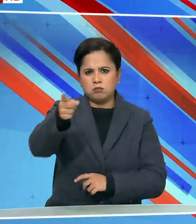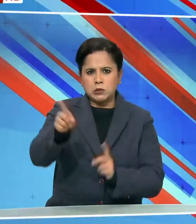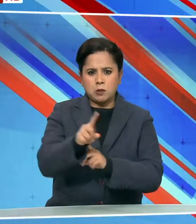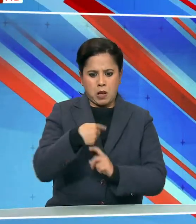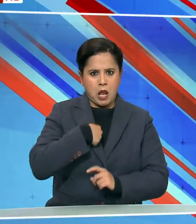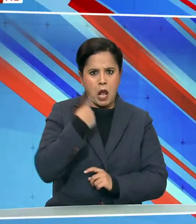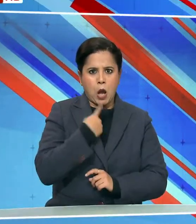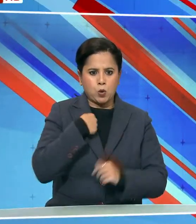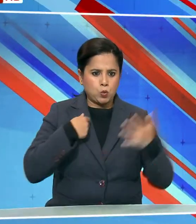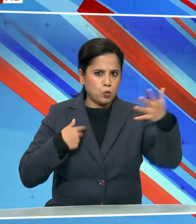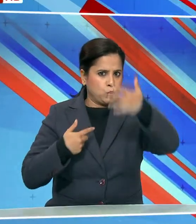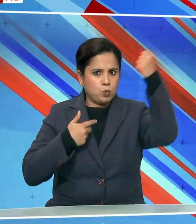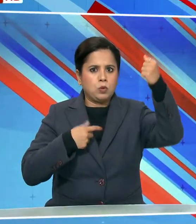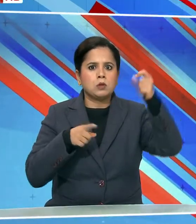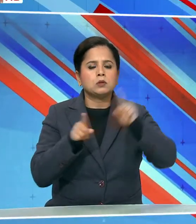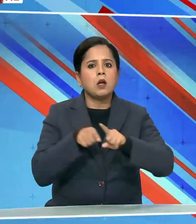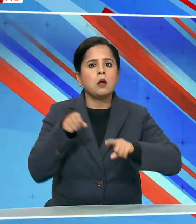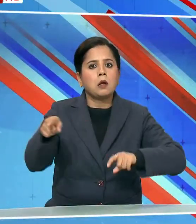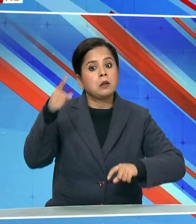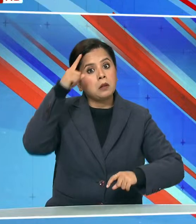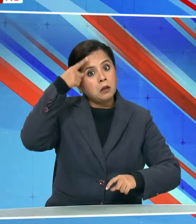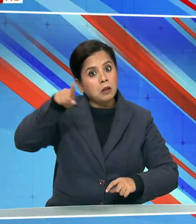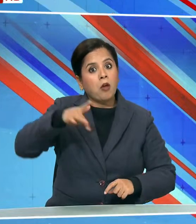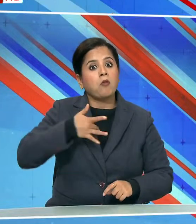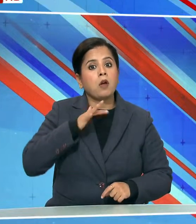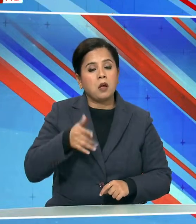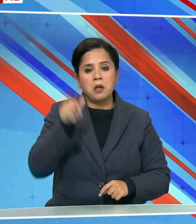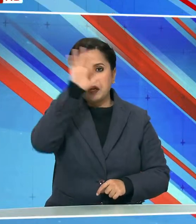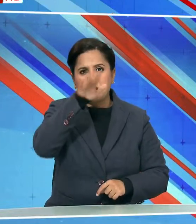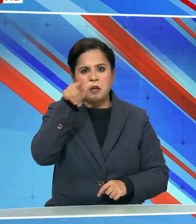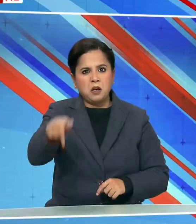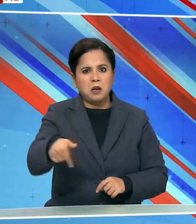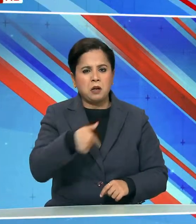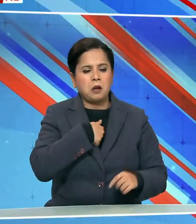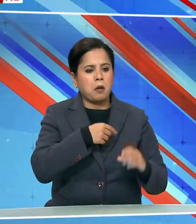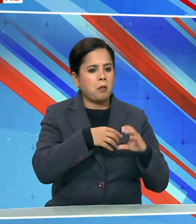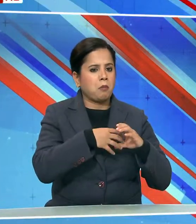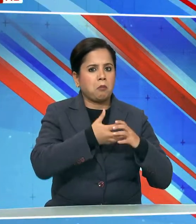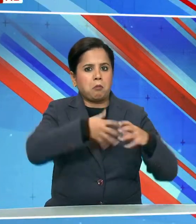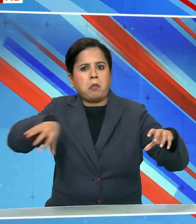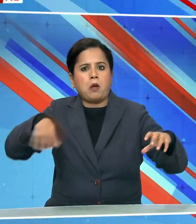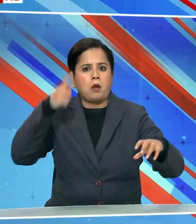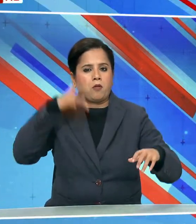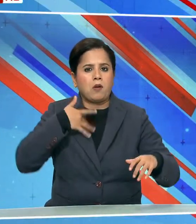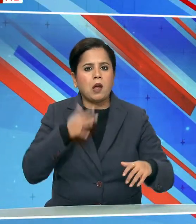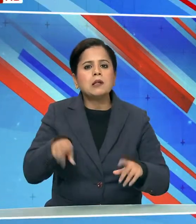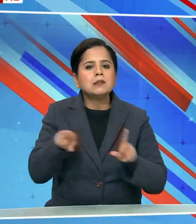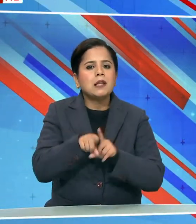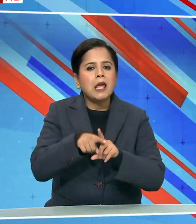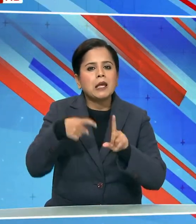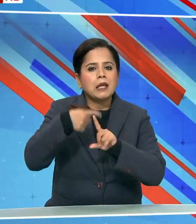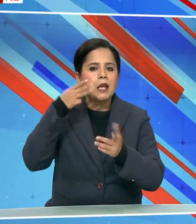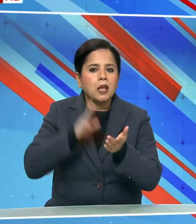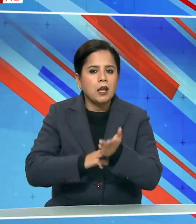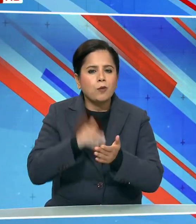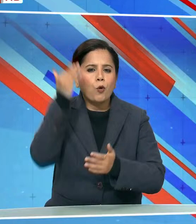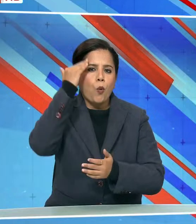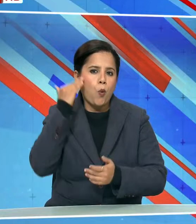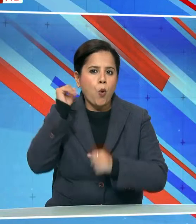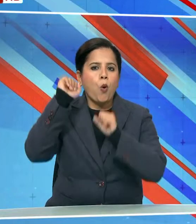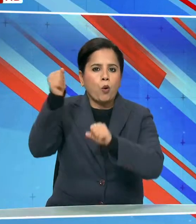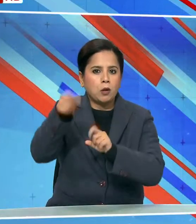में है और अपने को समझती हैं कि ये भारत से कटा हुआ है, ये किम जॉंग की तरह ट्रीट करती हैं